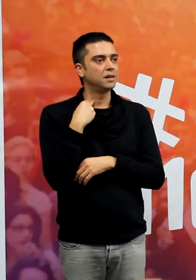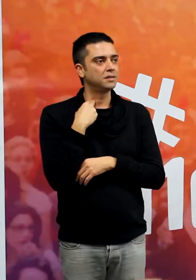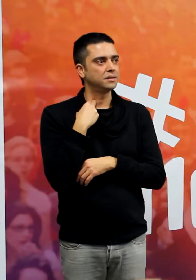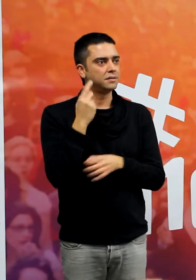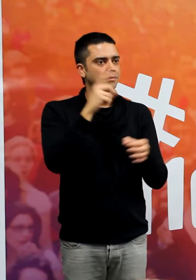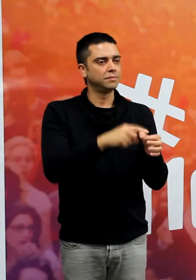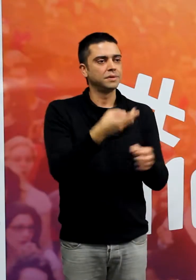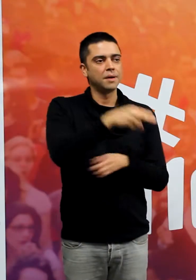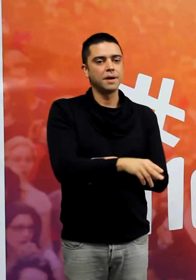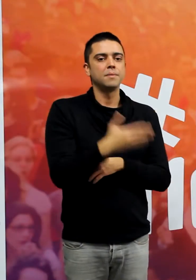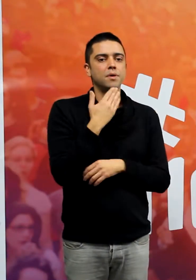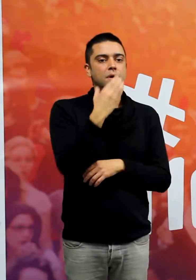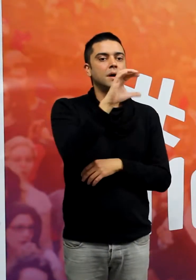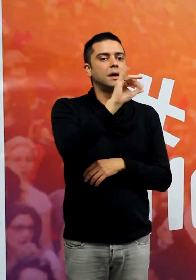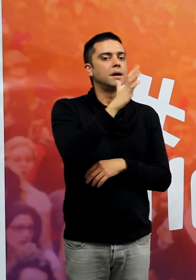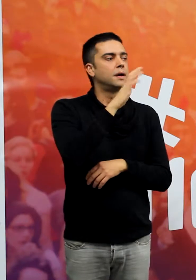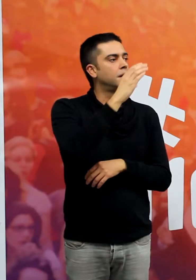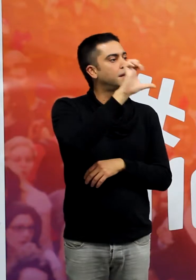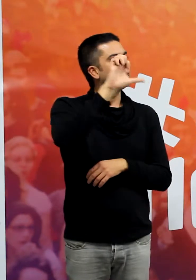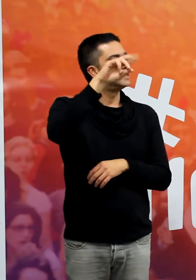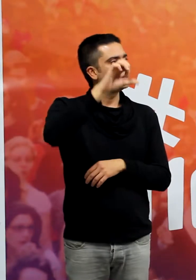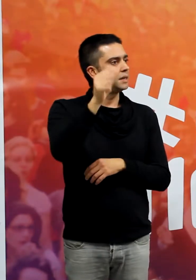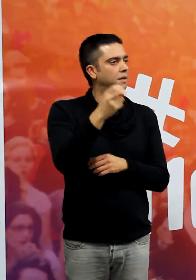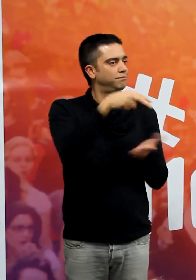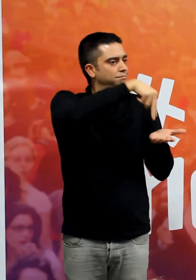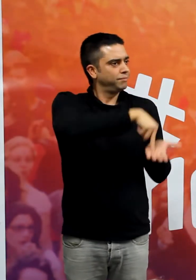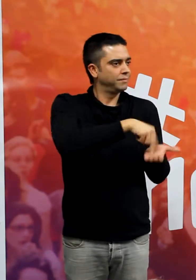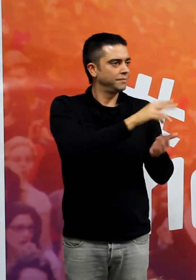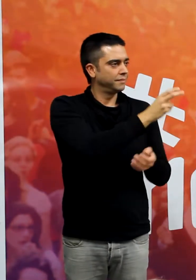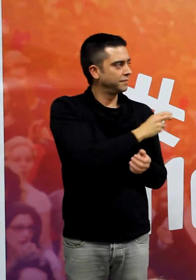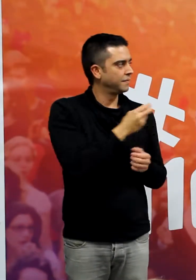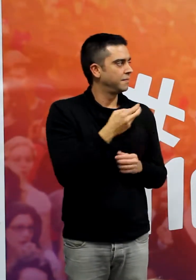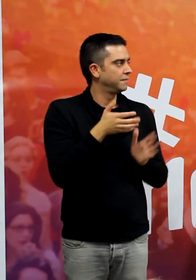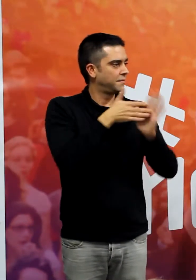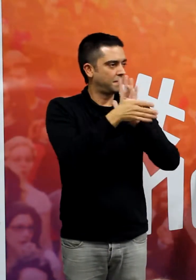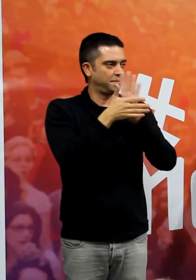Com ara, Cristina Cavedo, que ens acompanya i que volem que és difícil per aigua.